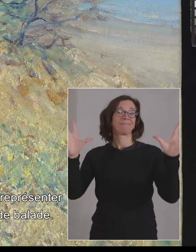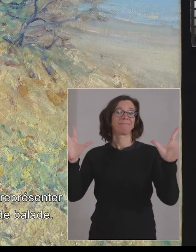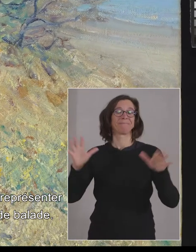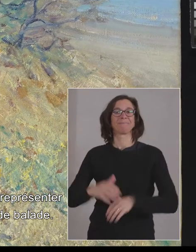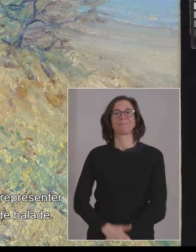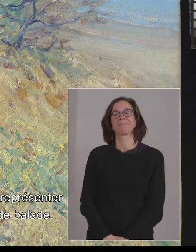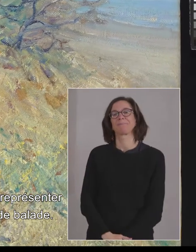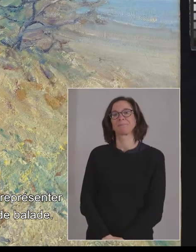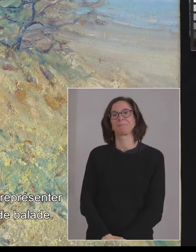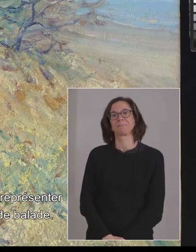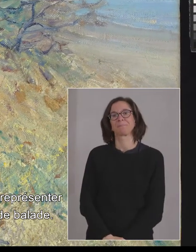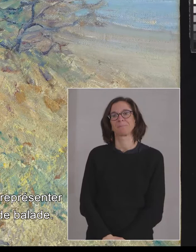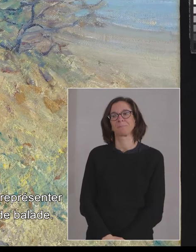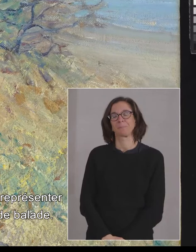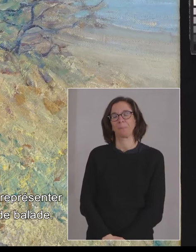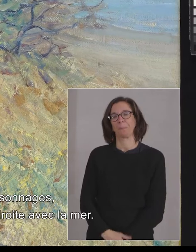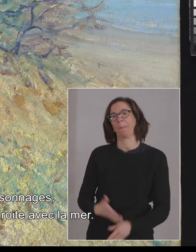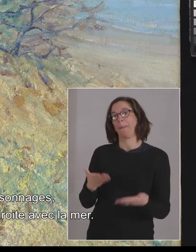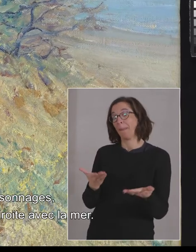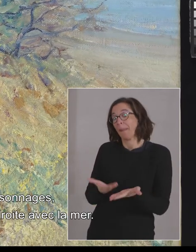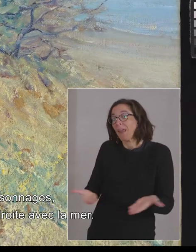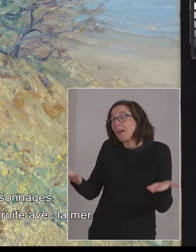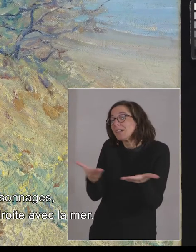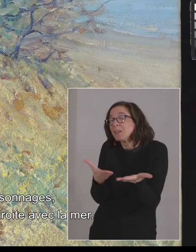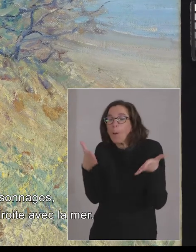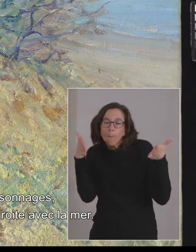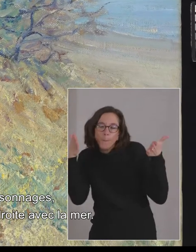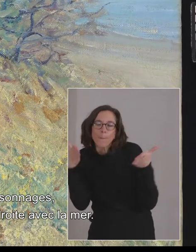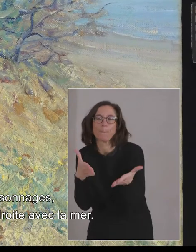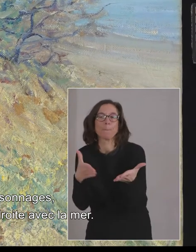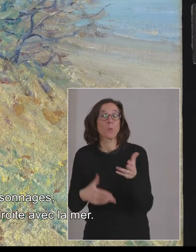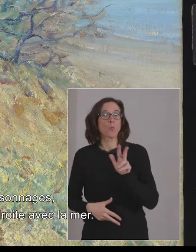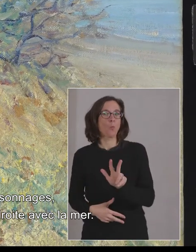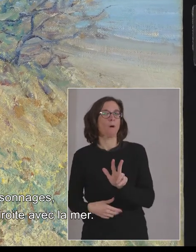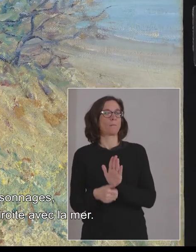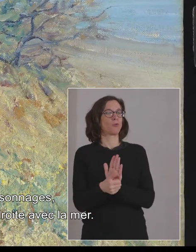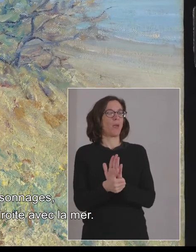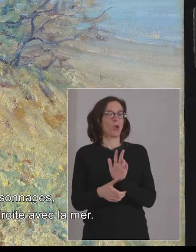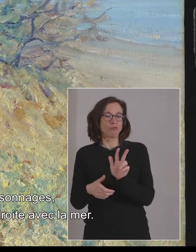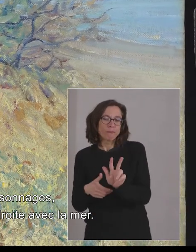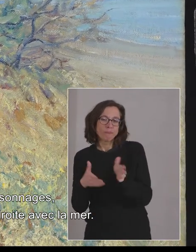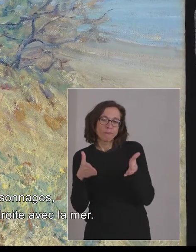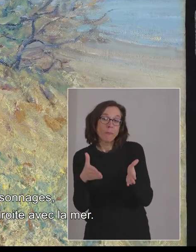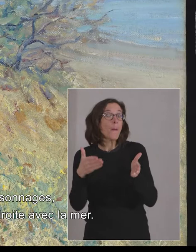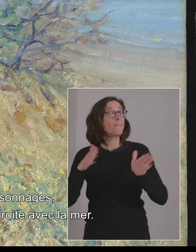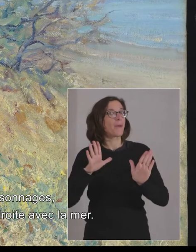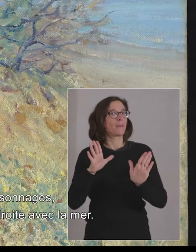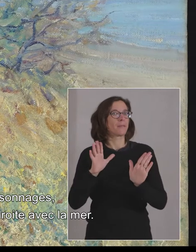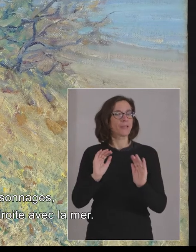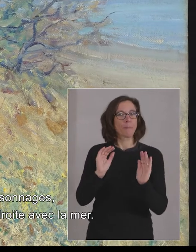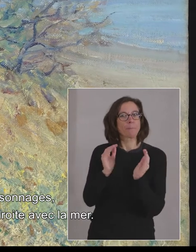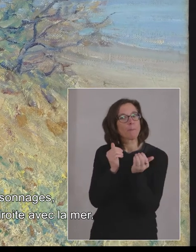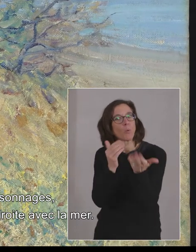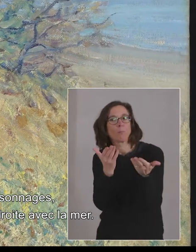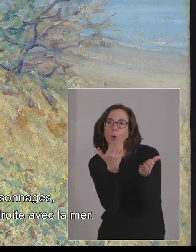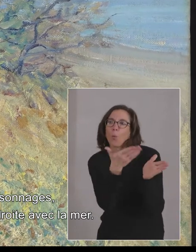La scène est resserrée sur les personnages, mais propose une belle ouverture à droite avec la